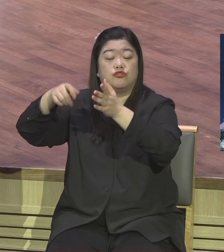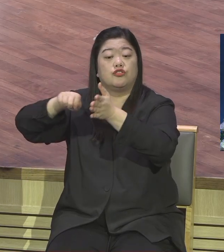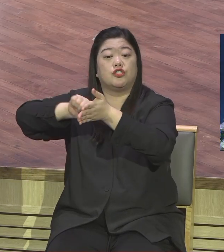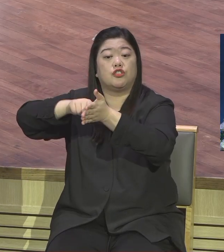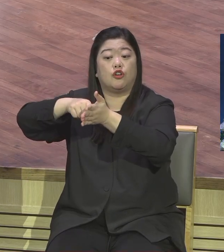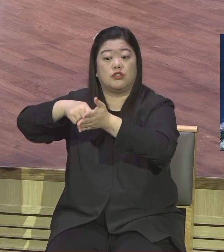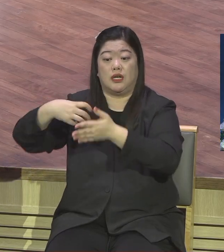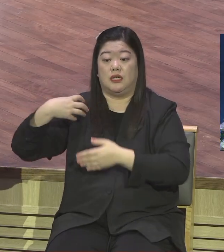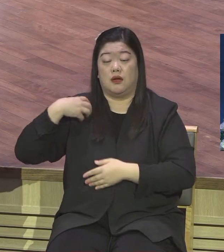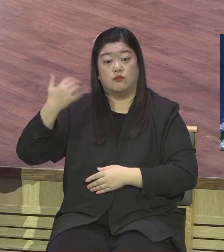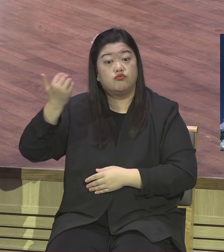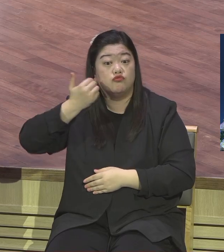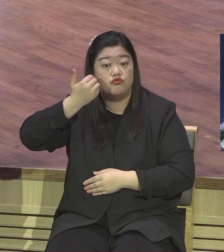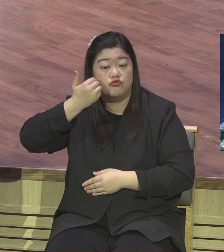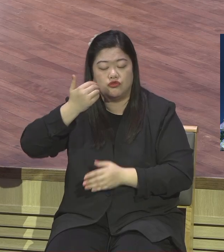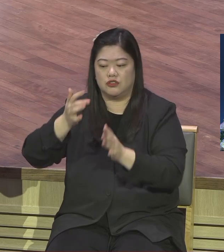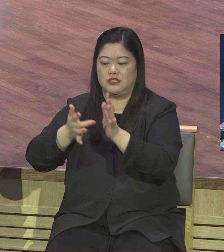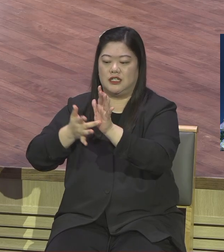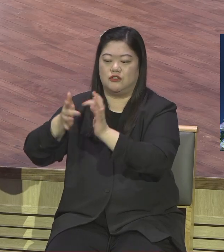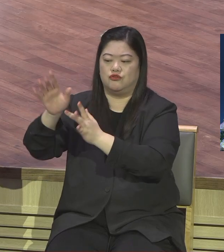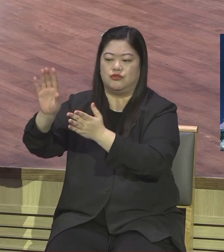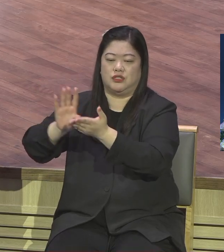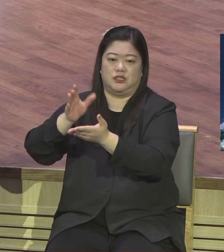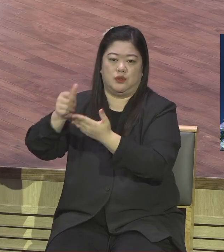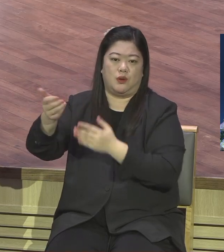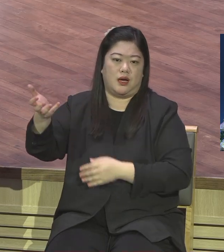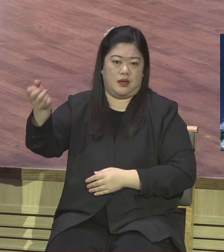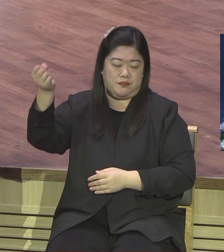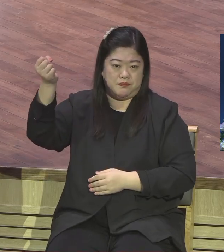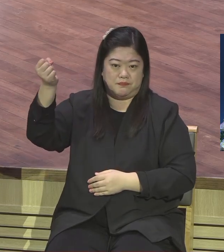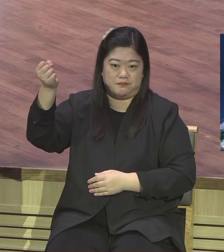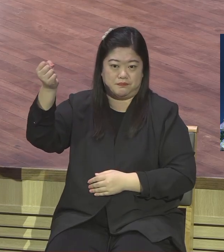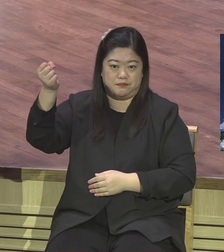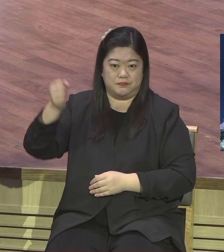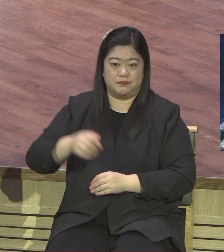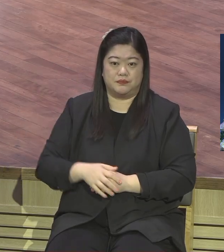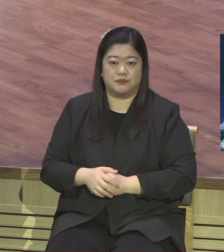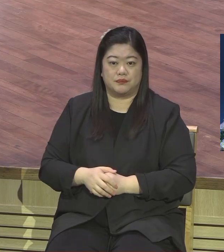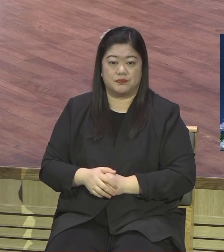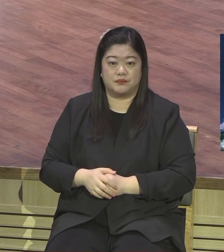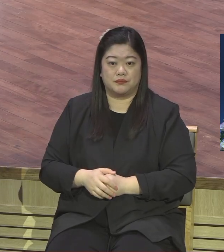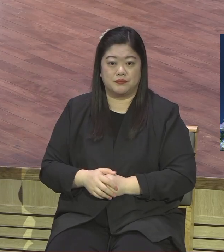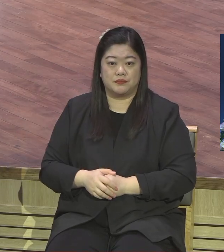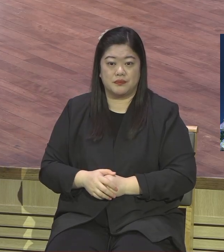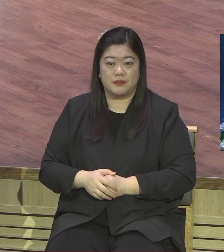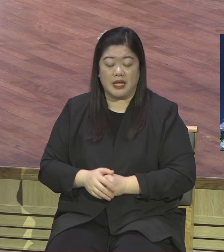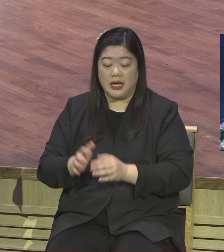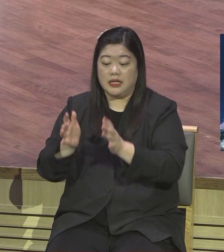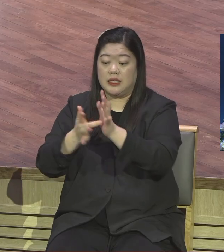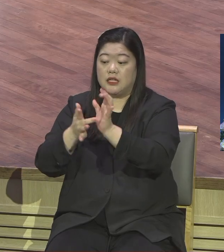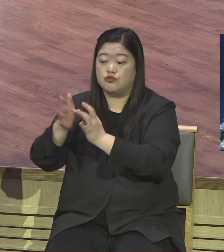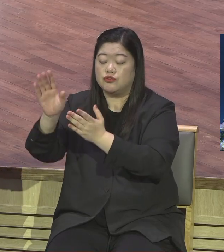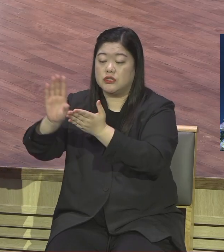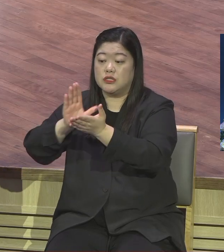가지고 계신 열쇠입니다 이게 무슨 말입니까 예수 그리스도가 아니고는 천국 못 들어가요